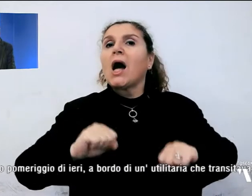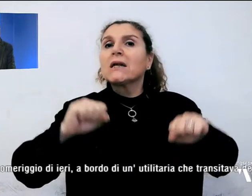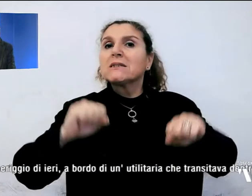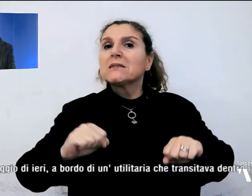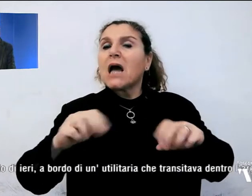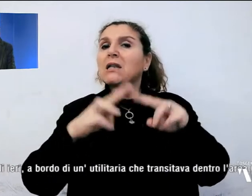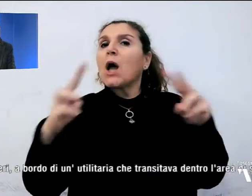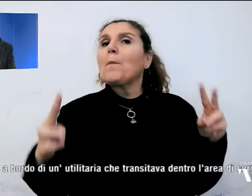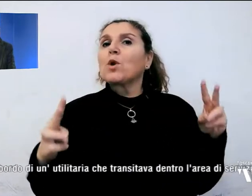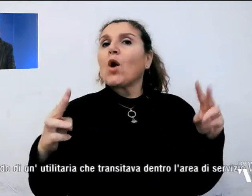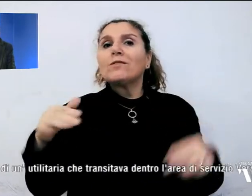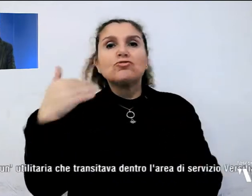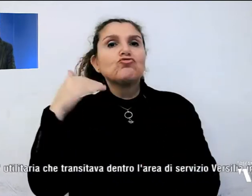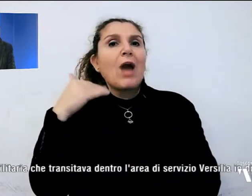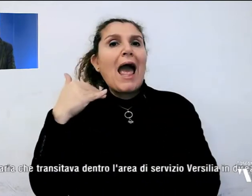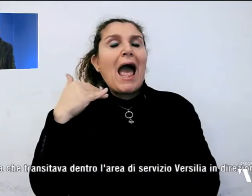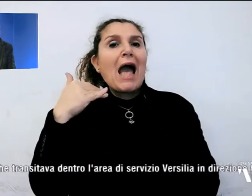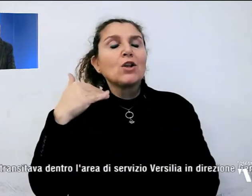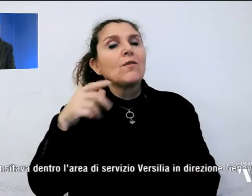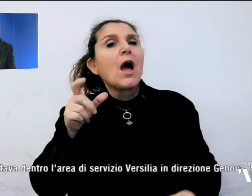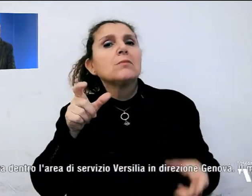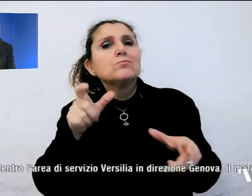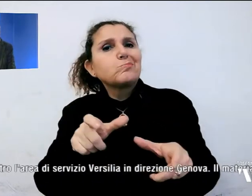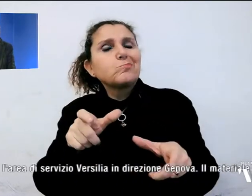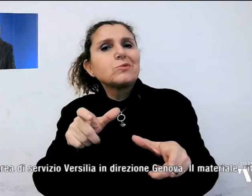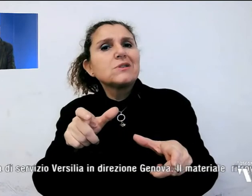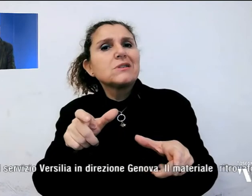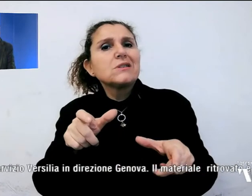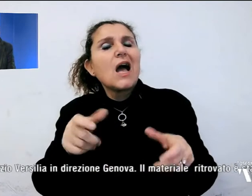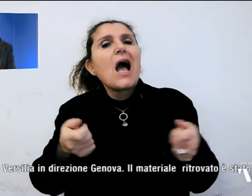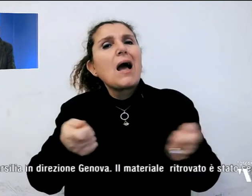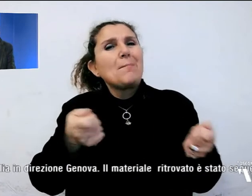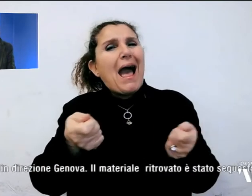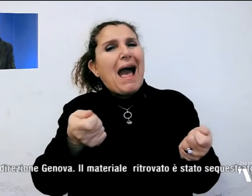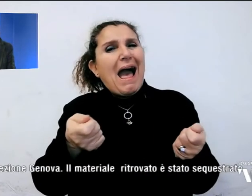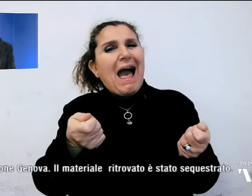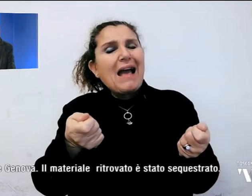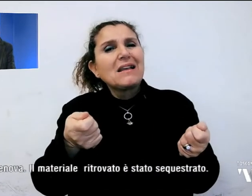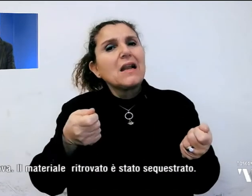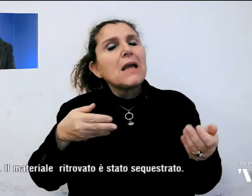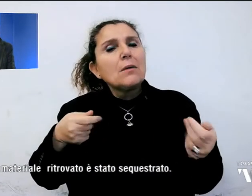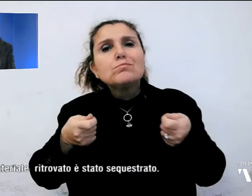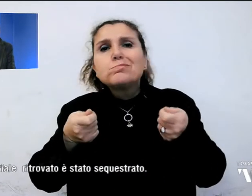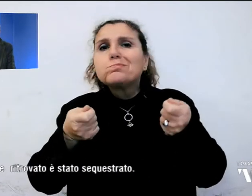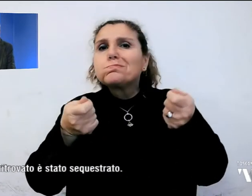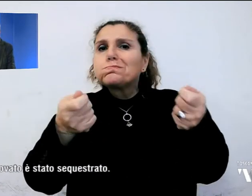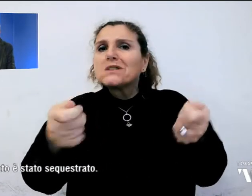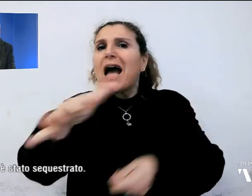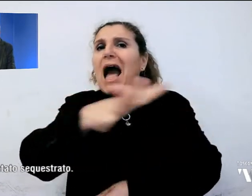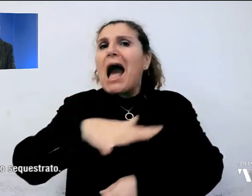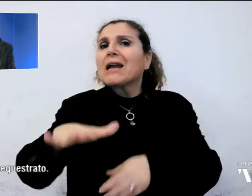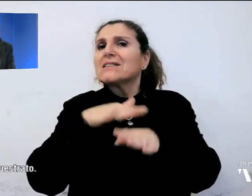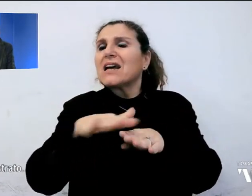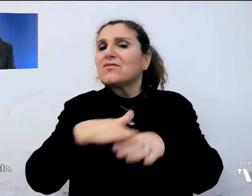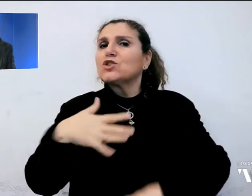di Genova, è stato fermato a bordo di un'utilitaria che transitava dentro l'area di servizio Versilia